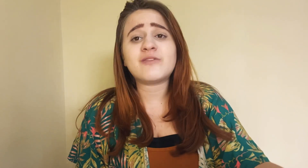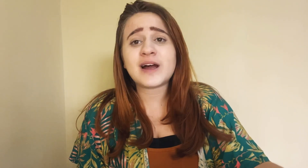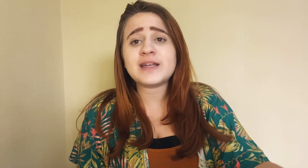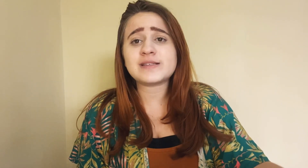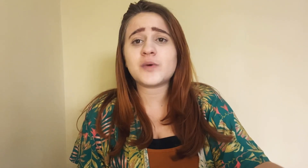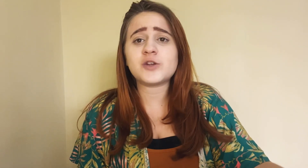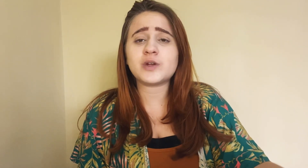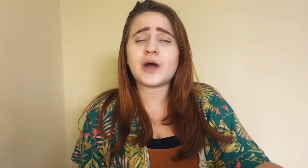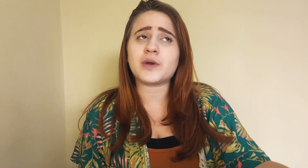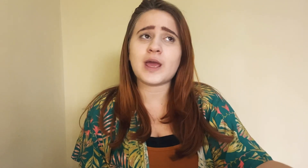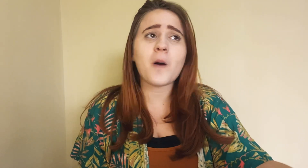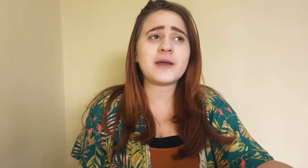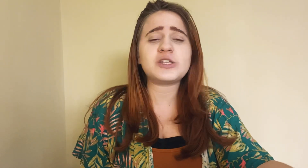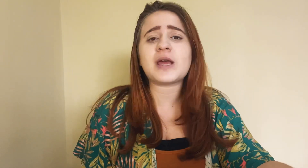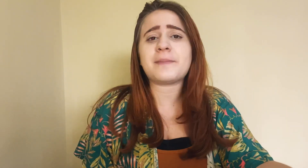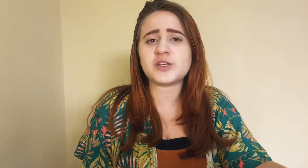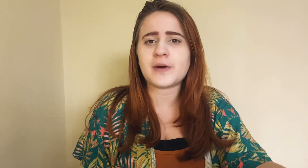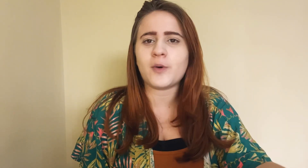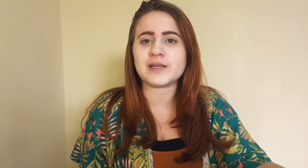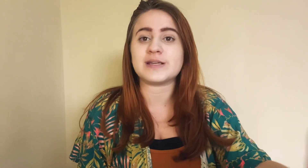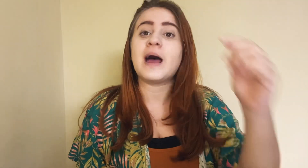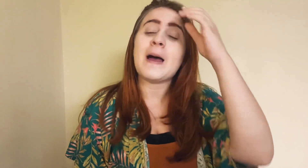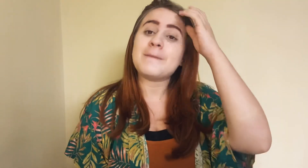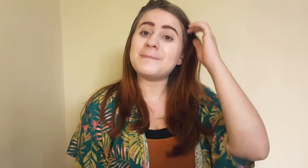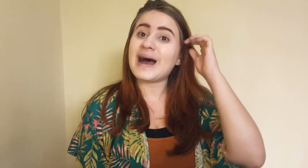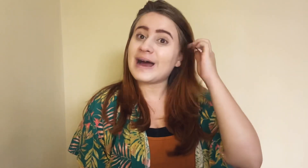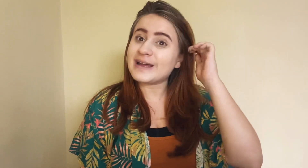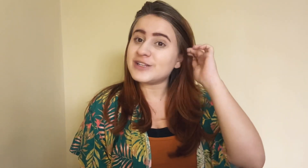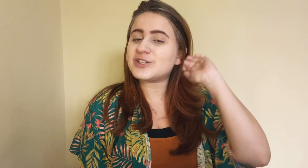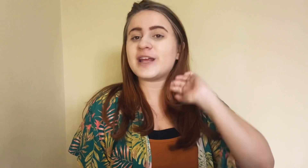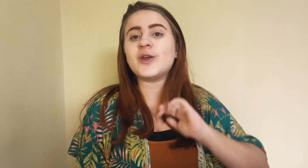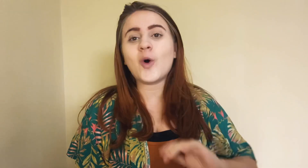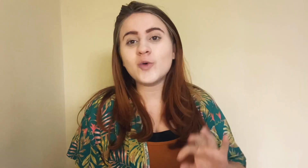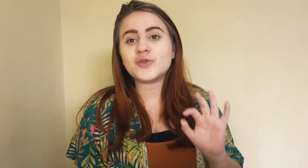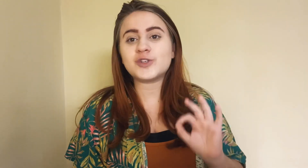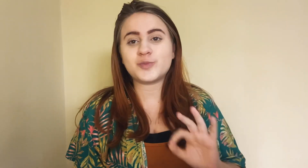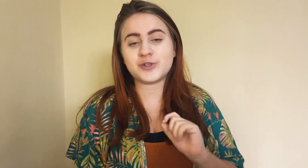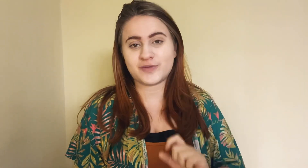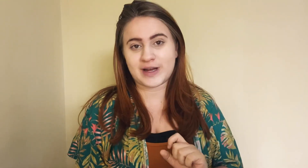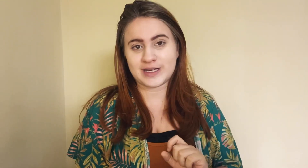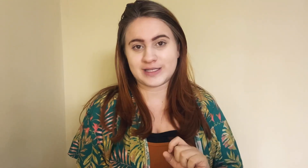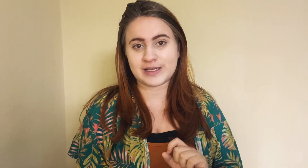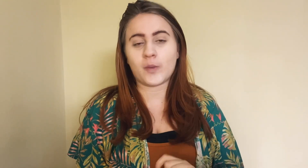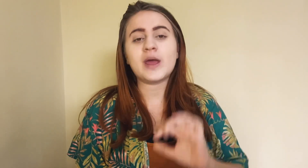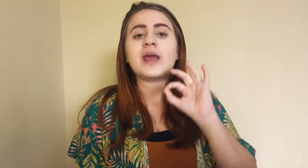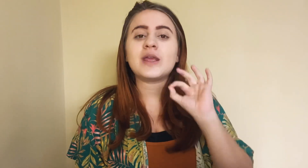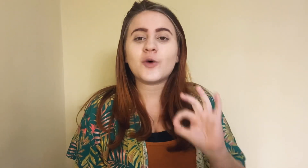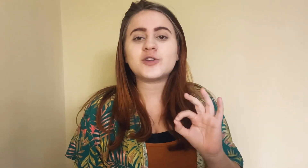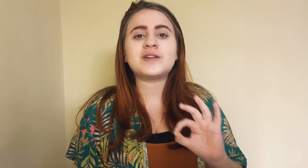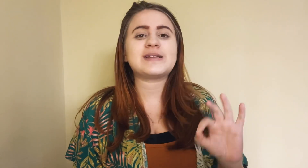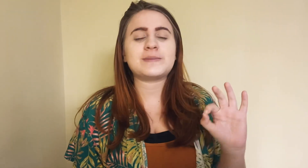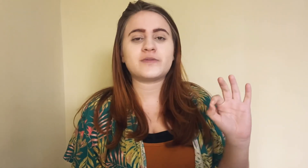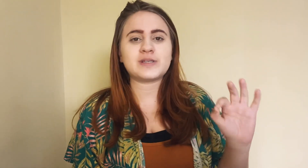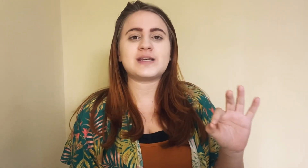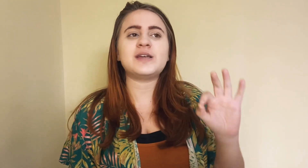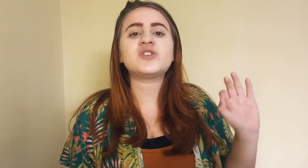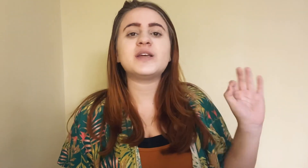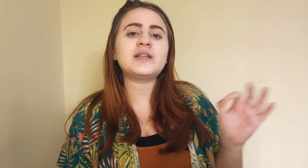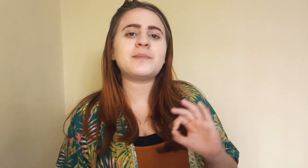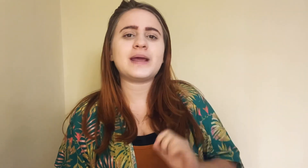variação regional, que realmente é a mais famosa. Mas tem outros tipos de variação. E hoje eu vim trazer pra vocês e também